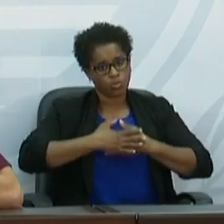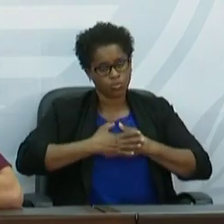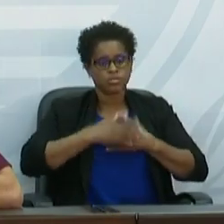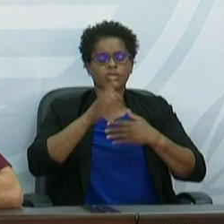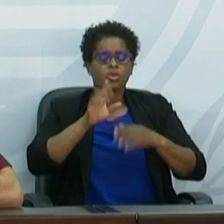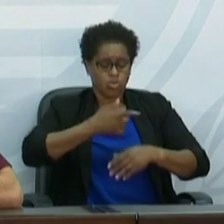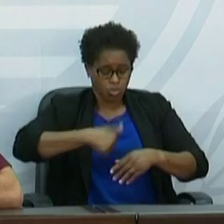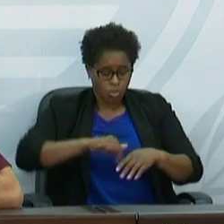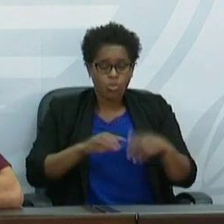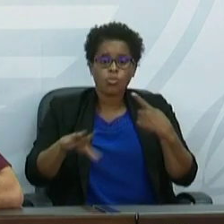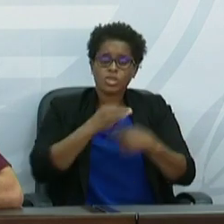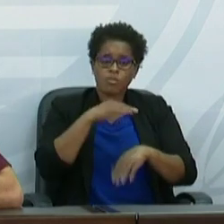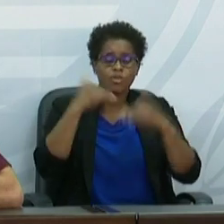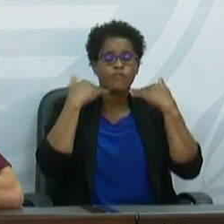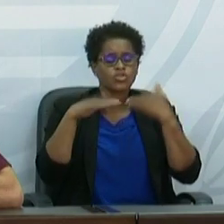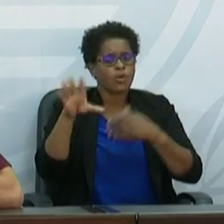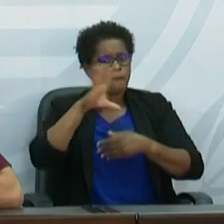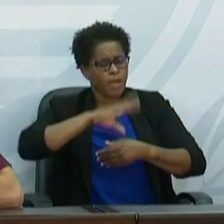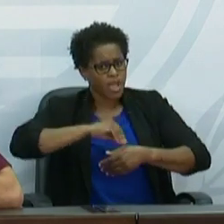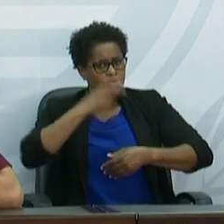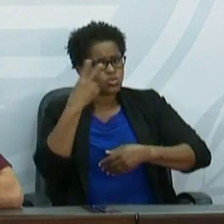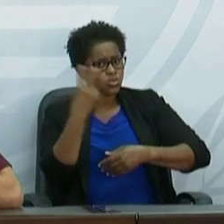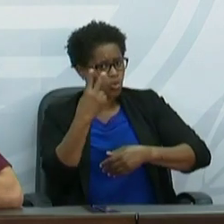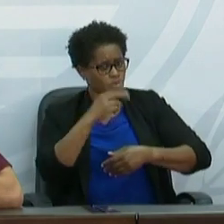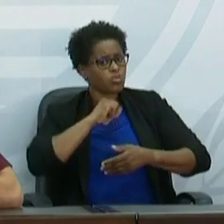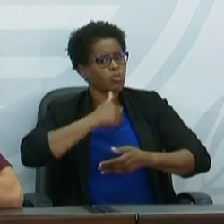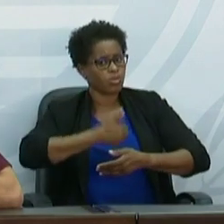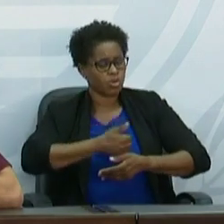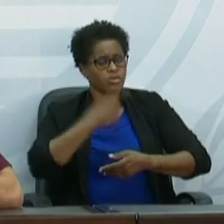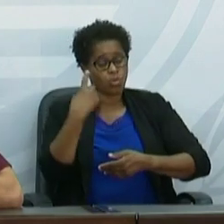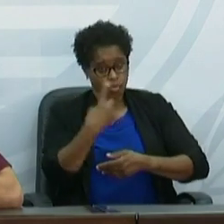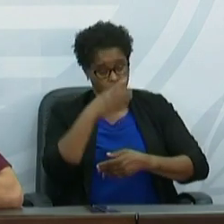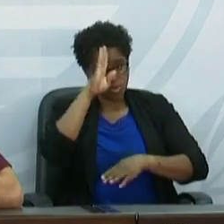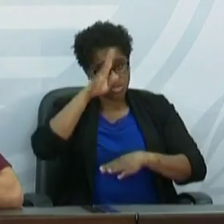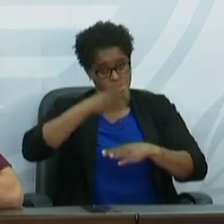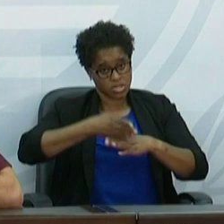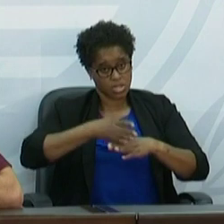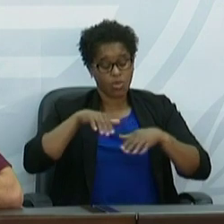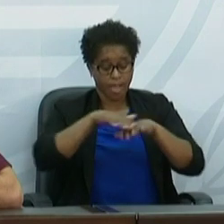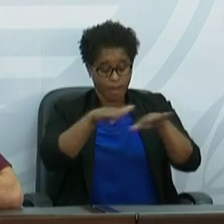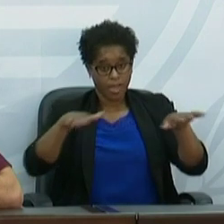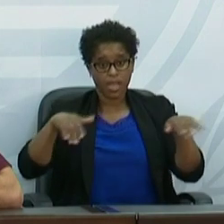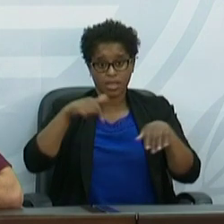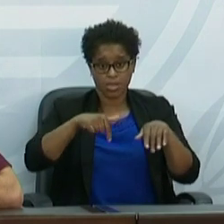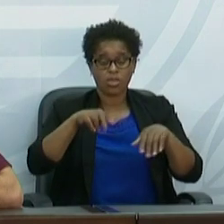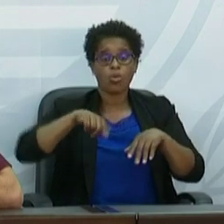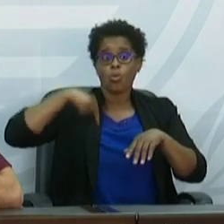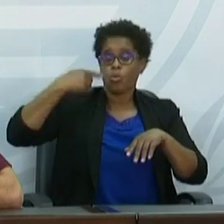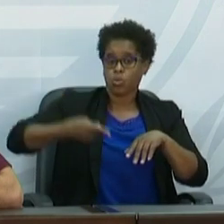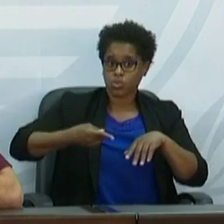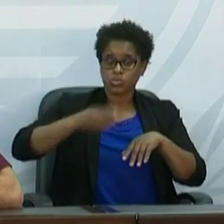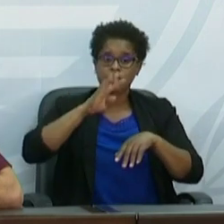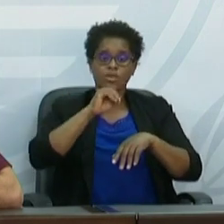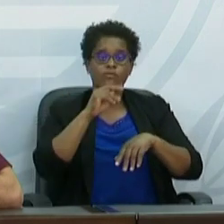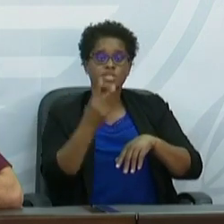a informação de mais dois óbitos, um que ocorreu na praia e outro em